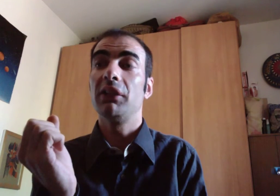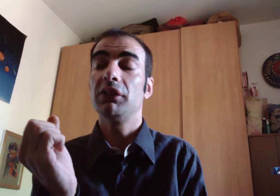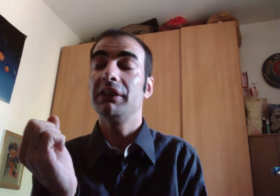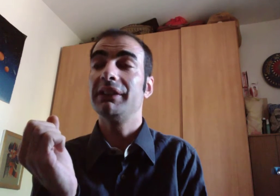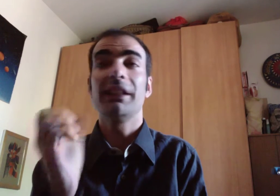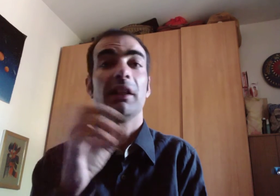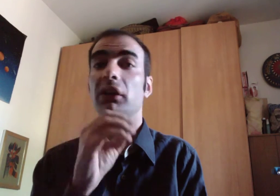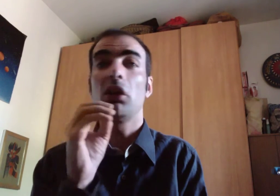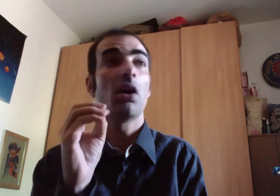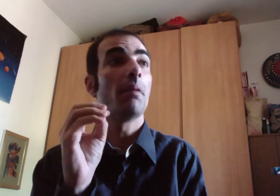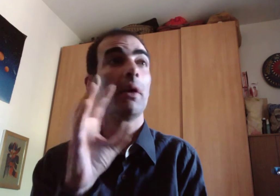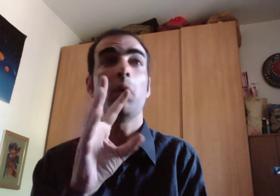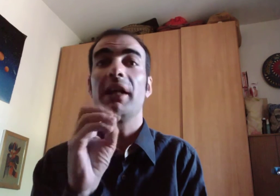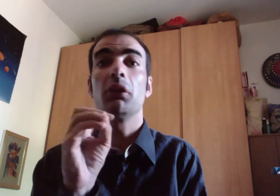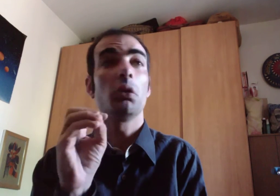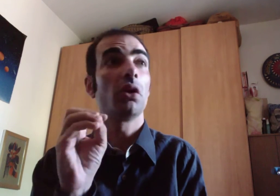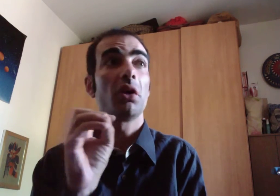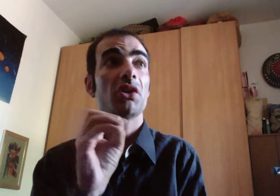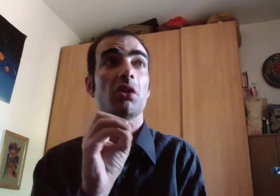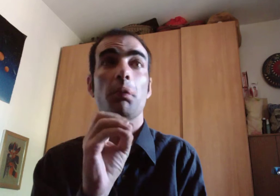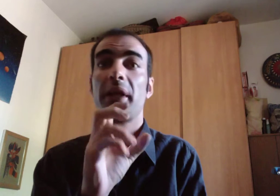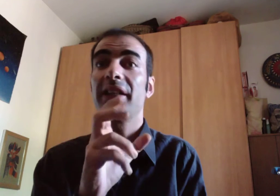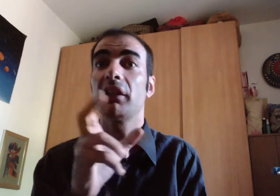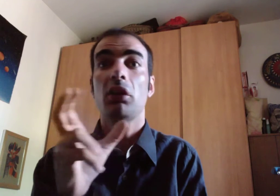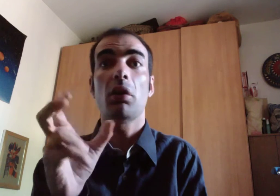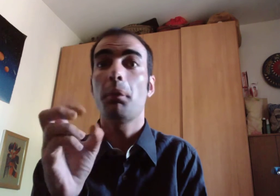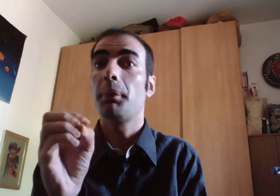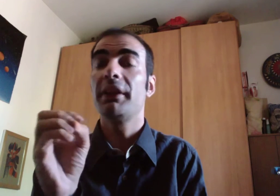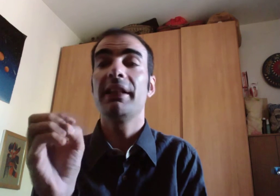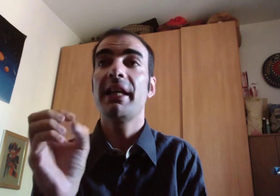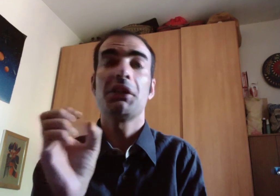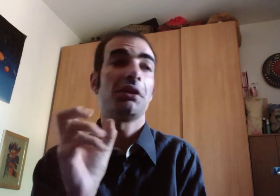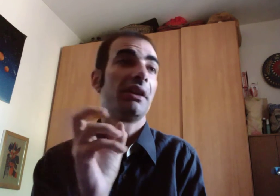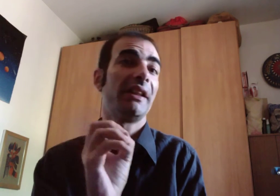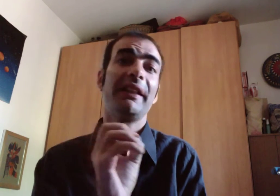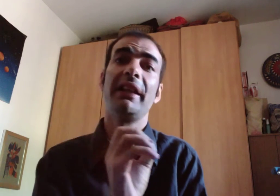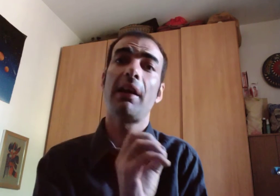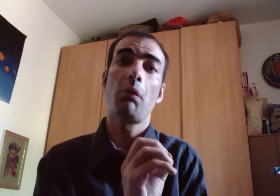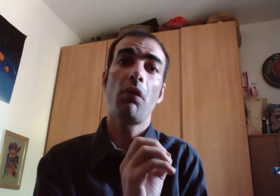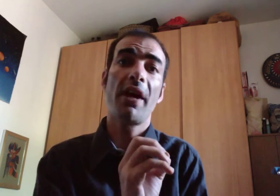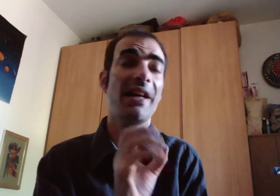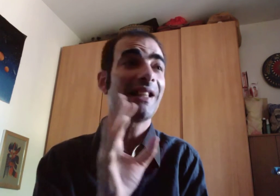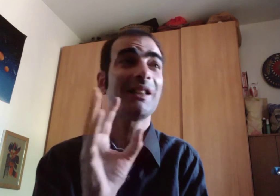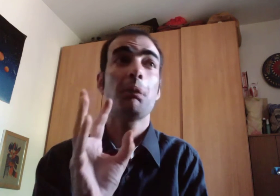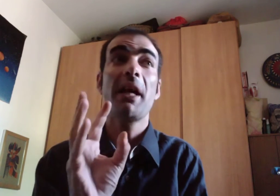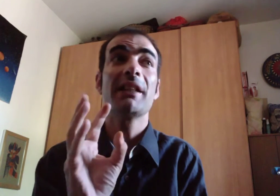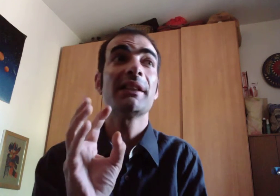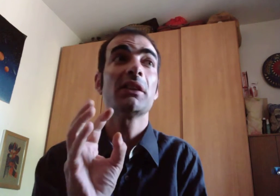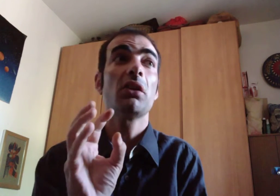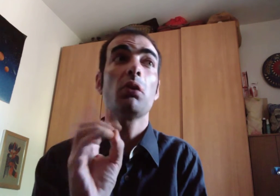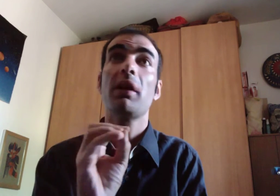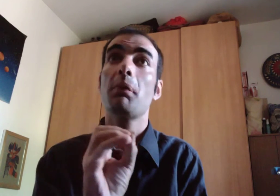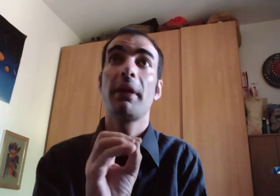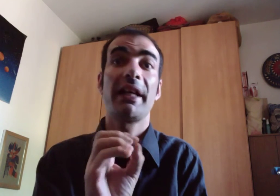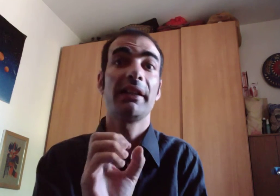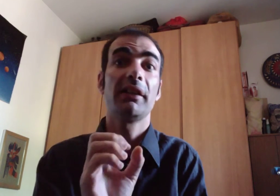notizia come quando un grosso brand compie leciti e ne nella bufera spesso quel brand